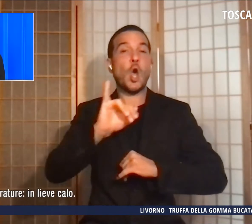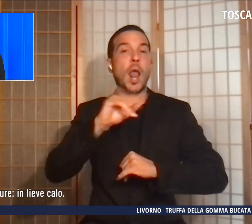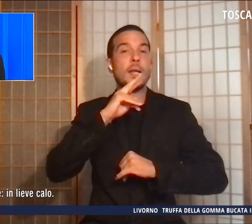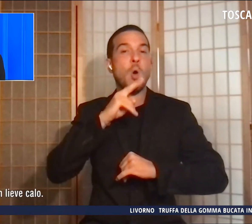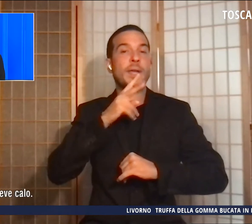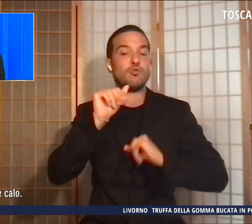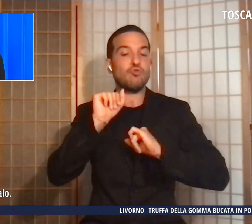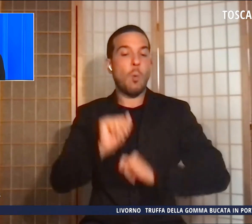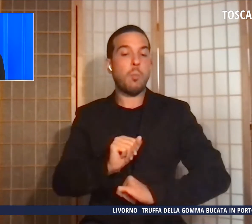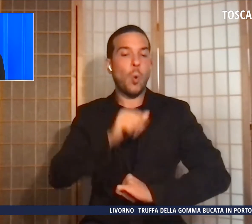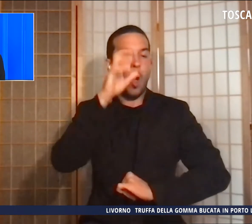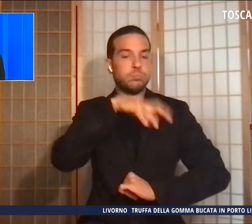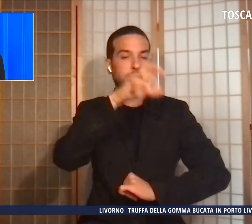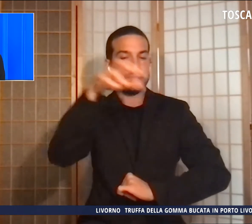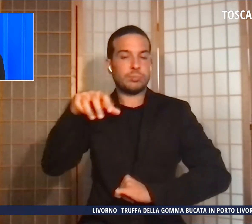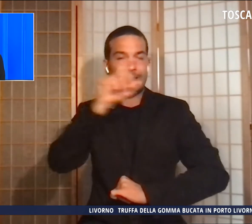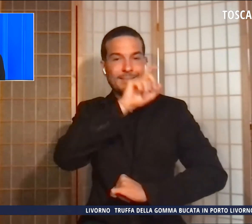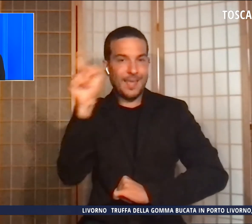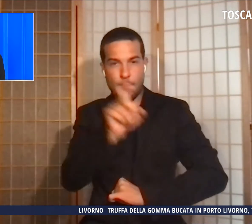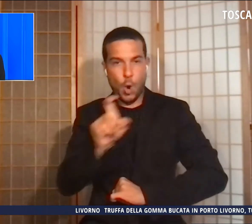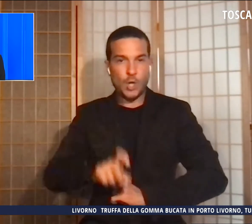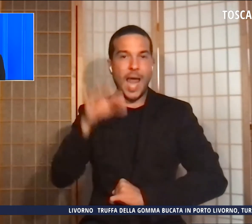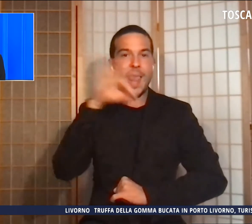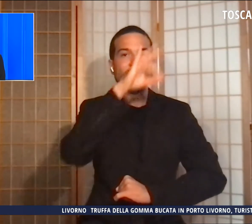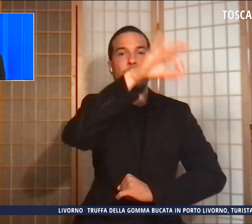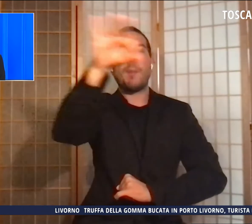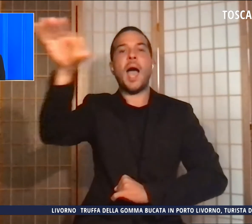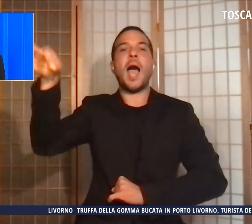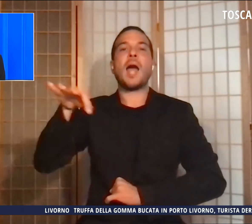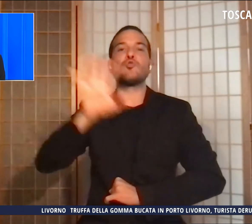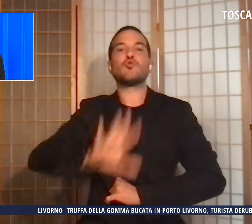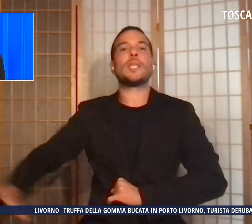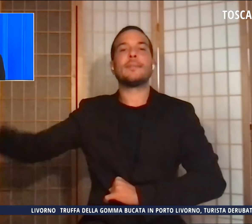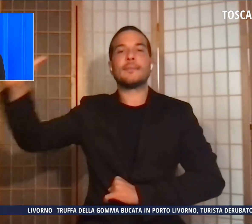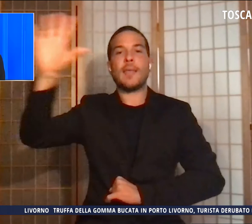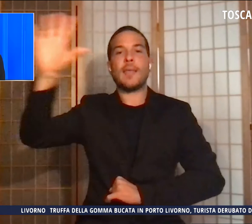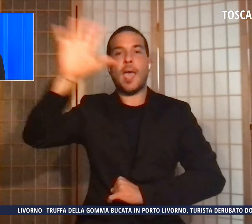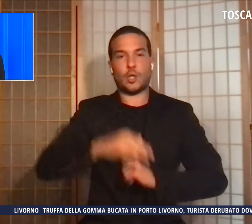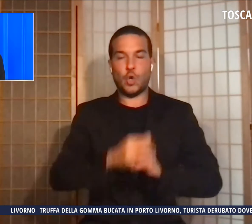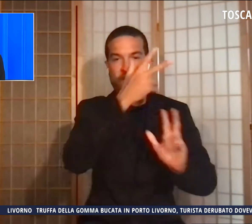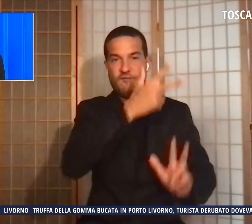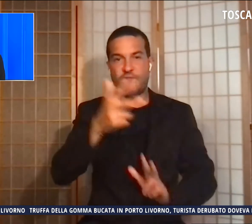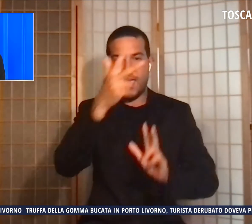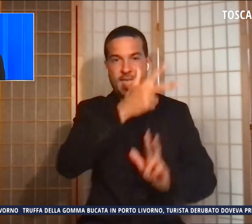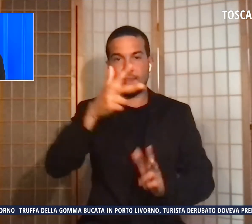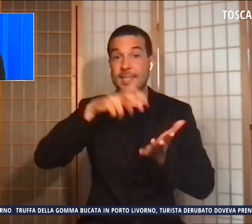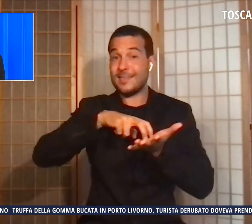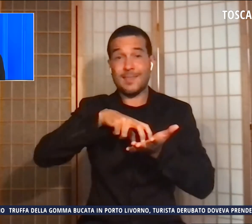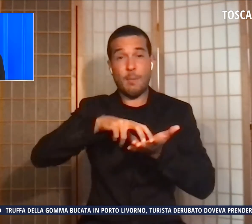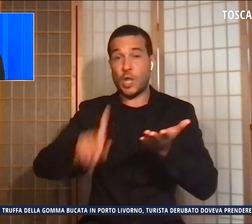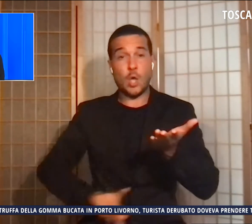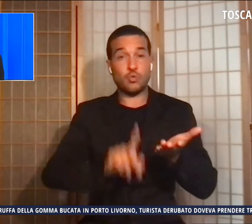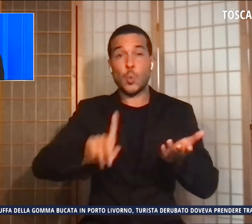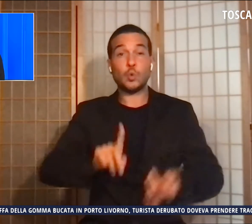temporali a carattere sparso sulle zone interne. Venti deboli da sud, sud-ovest, mari